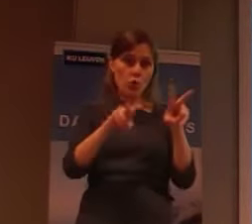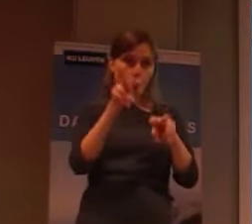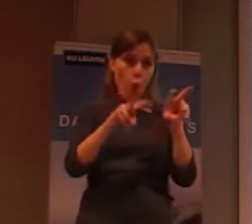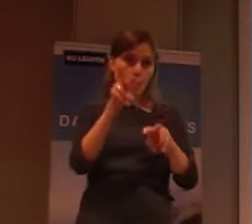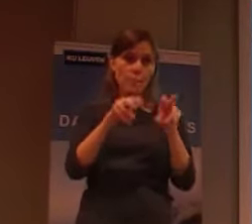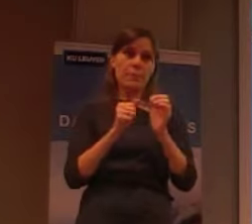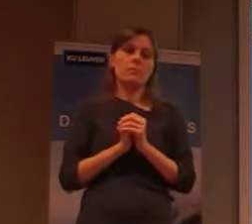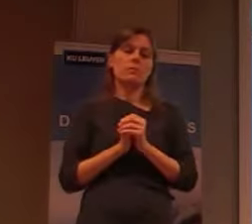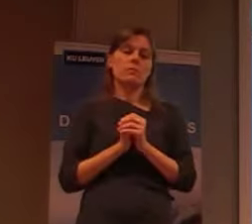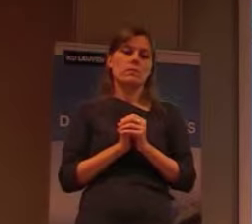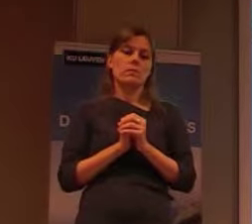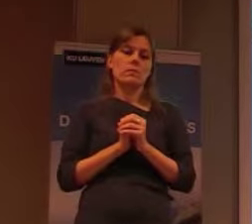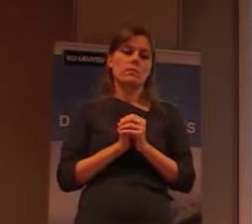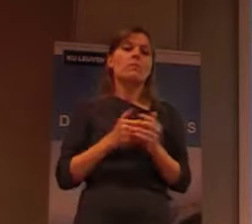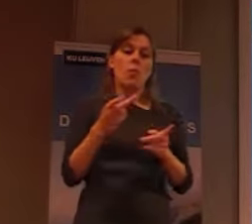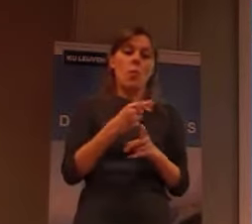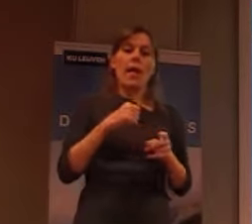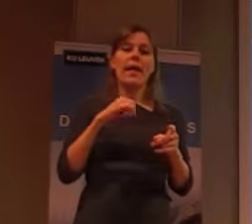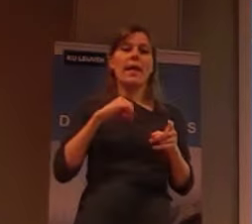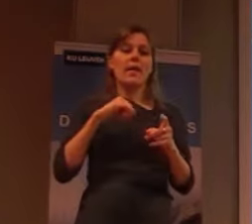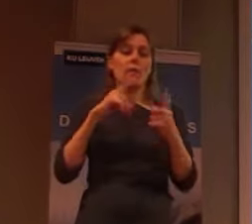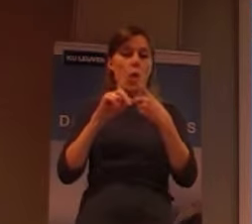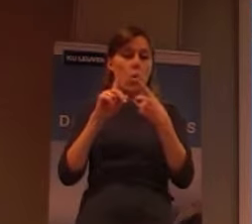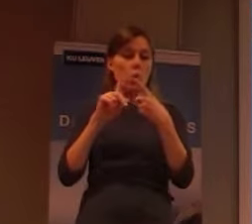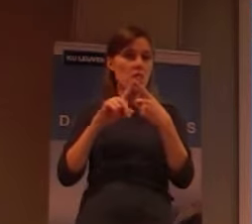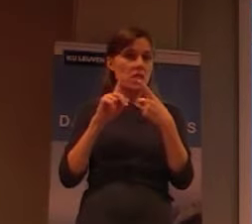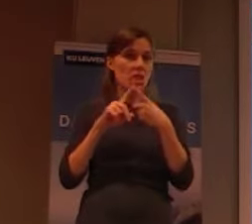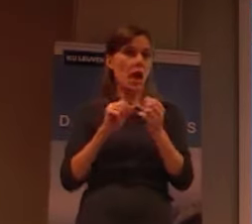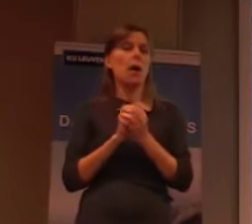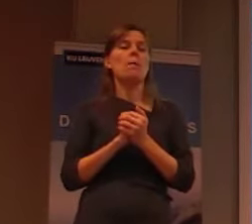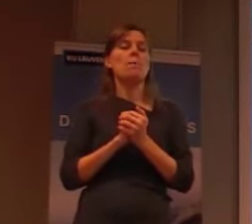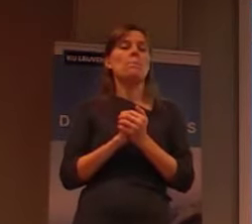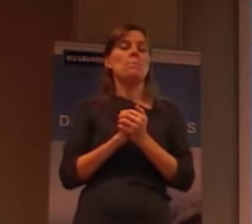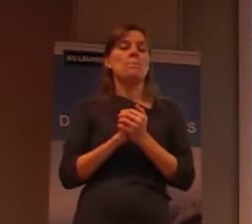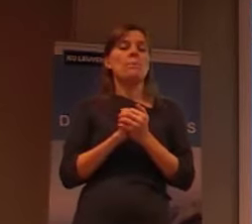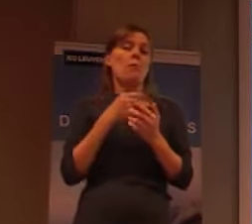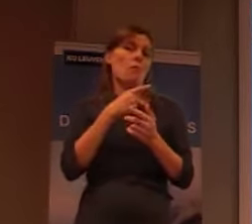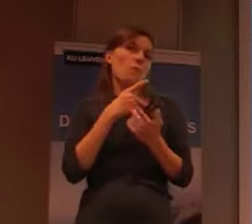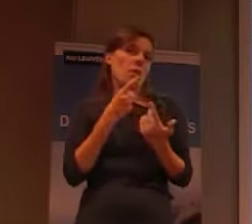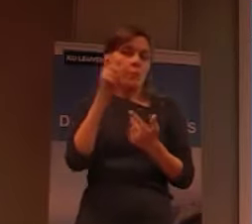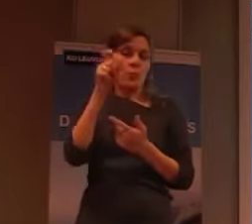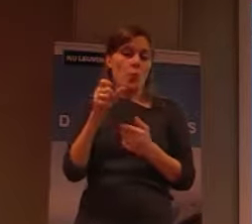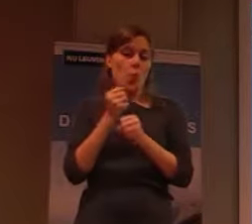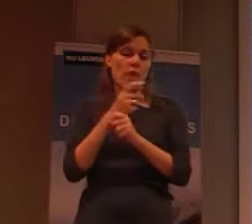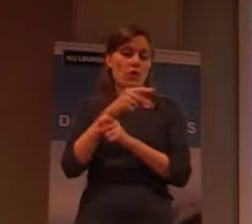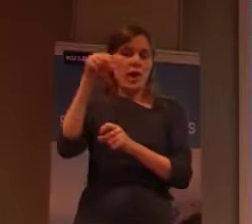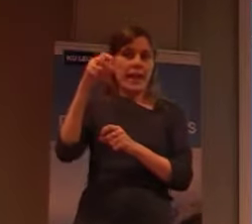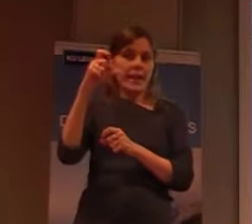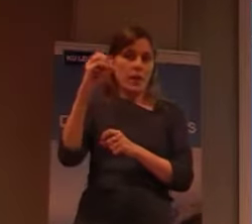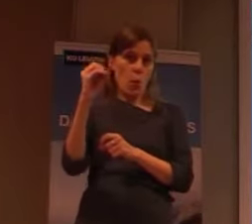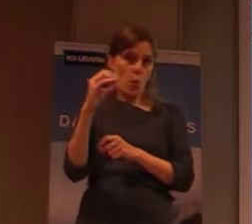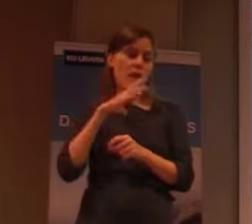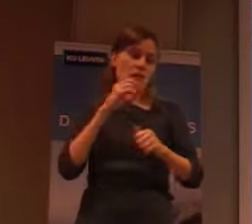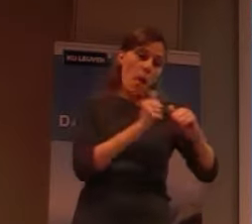En dus, we hebben contact opgenomen met iemand die eigenlijk werkt voor een NGO, en die heeft ons